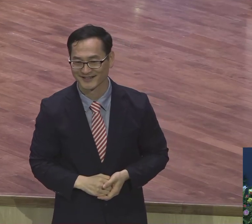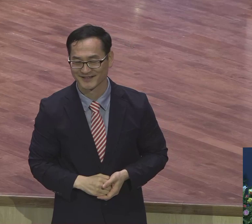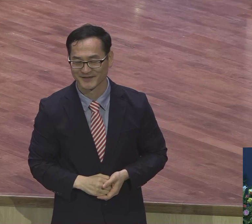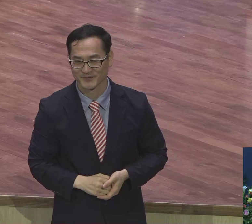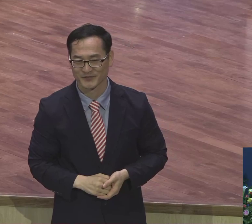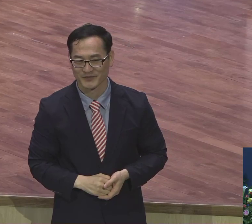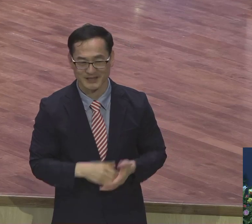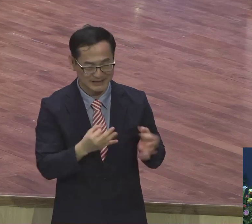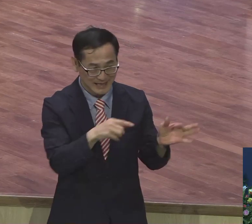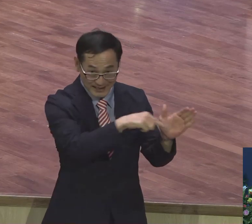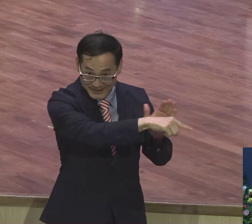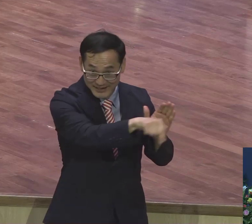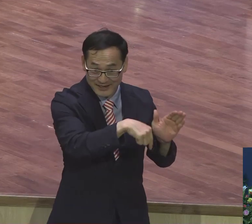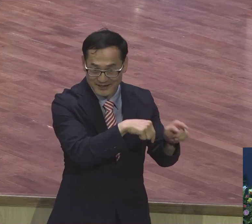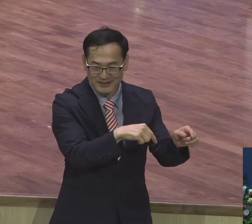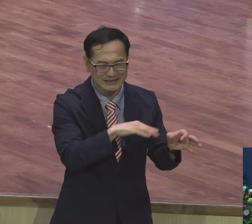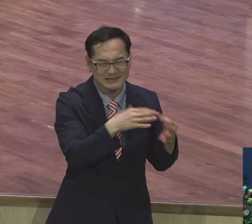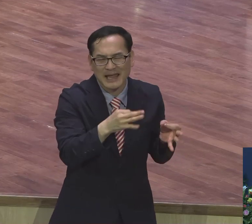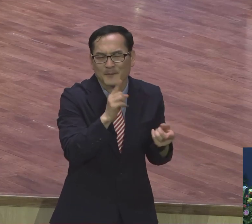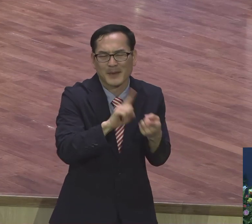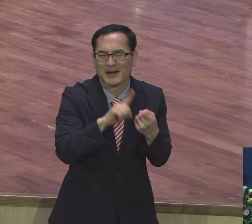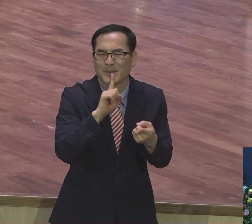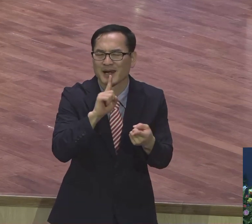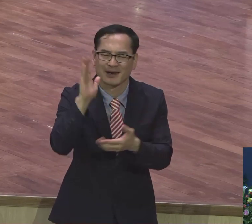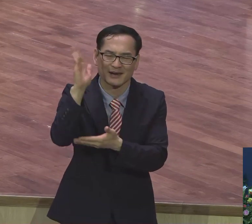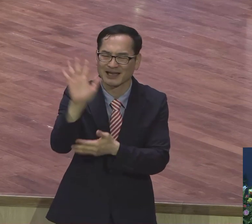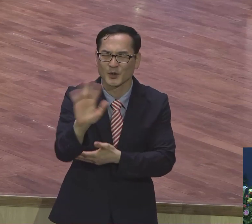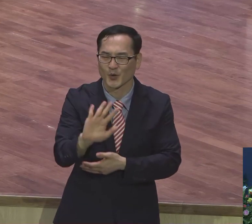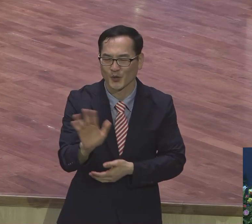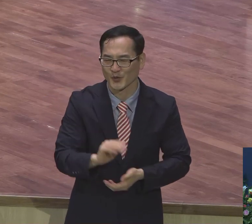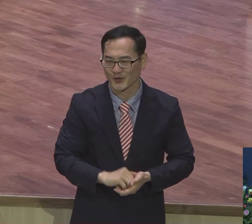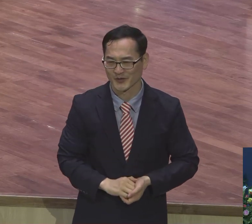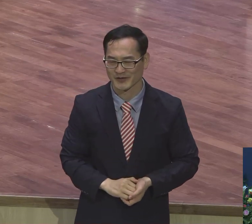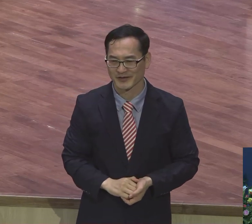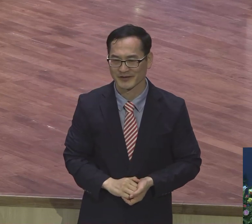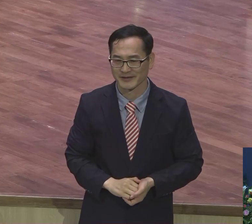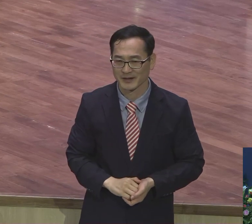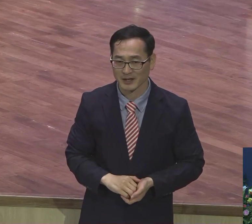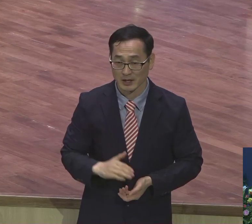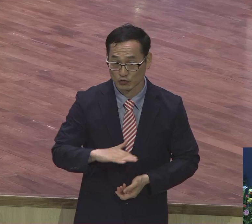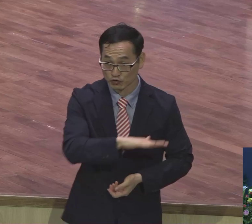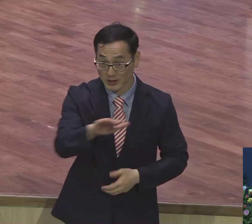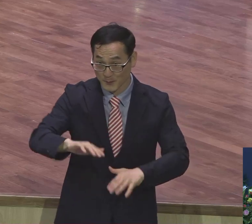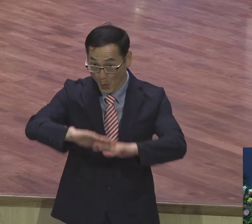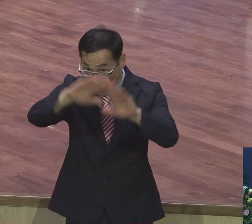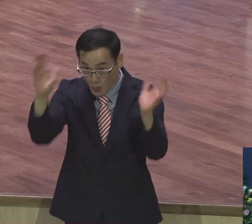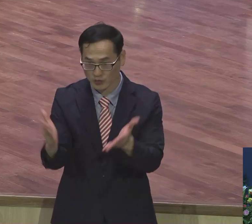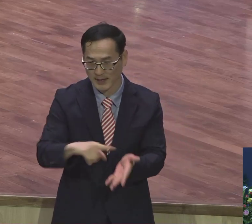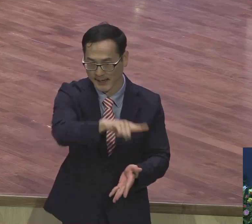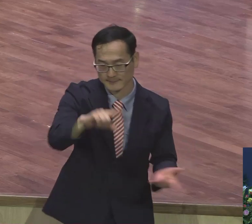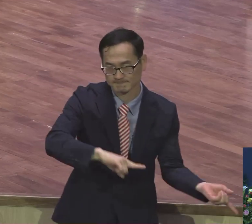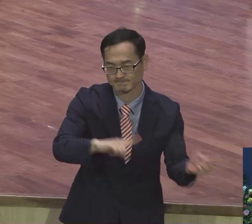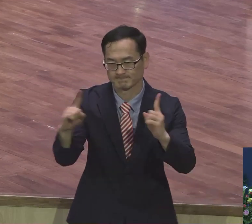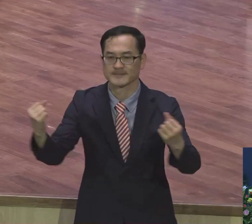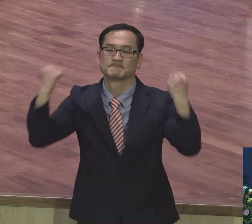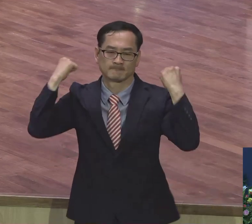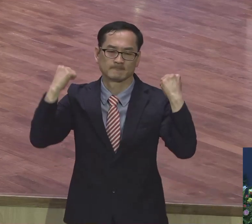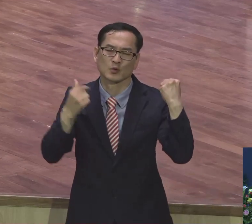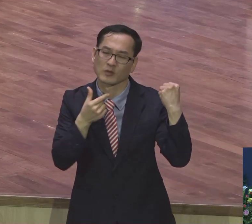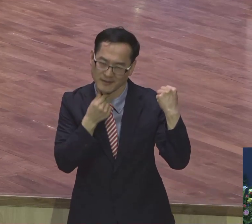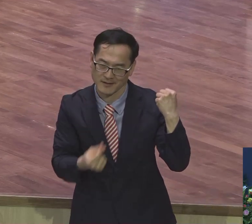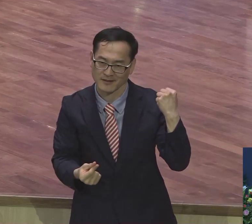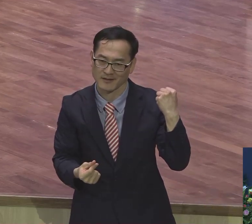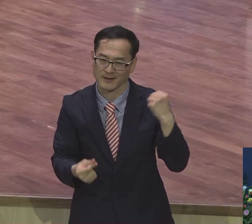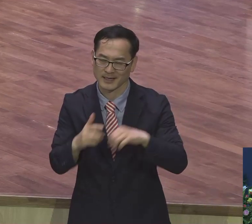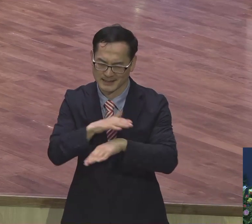제가 은행 소개하려는 것이 아니라 제일 중요한 건 우리 모두 잘 살게. 우리